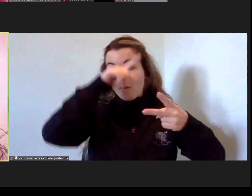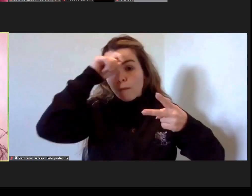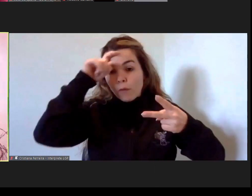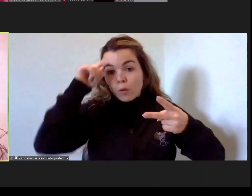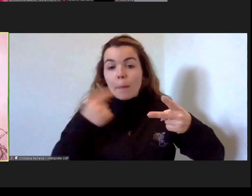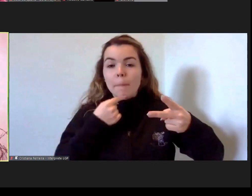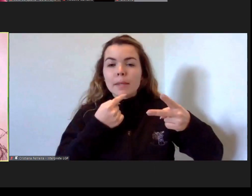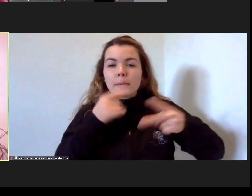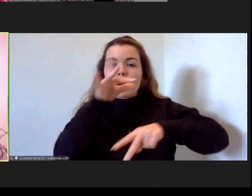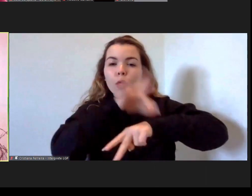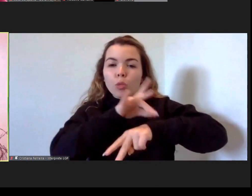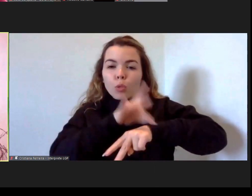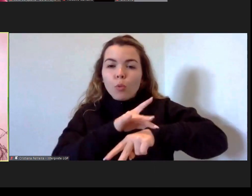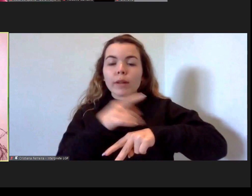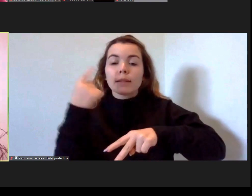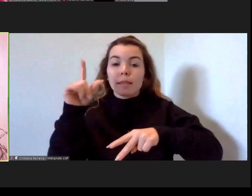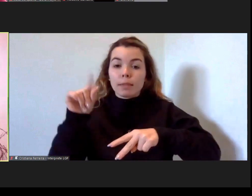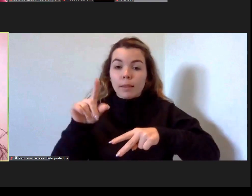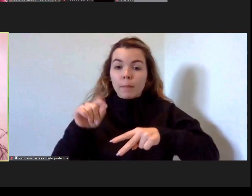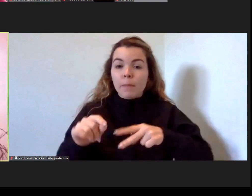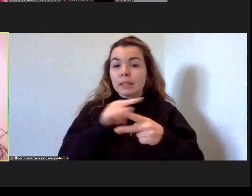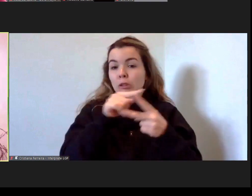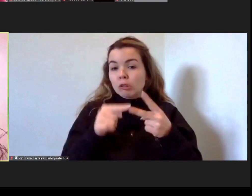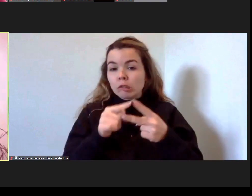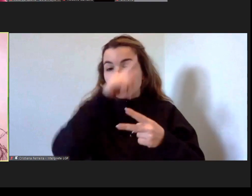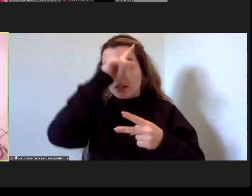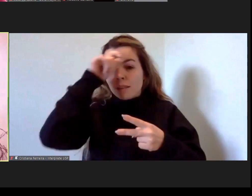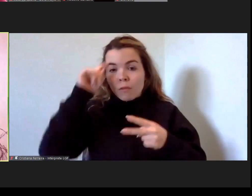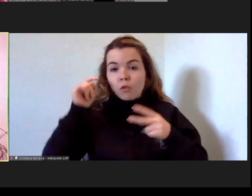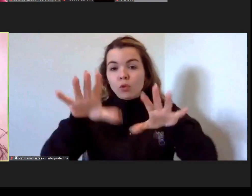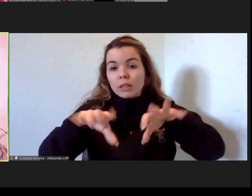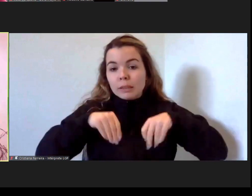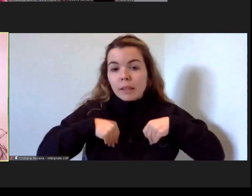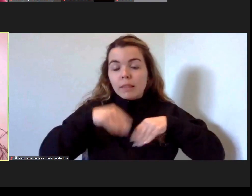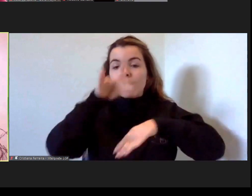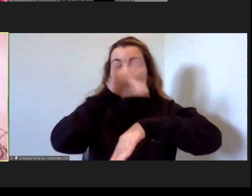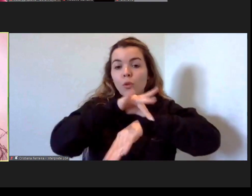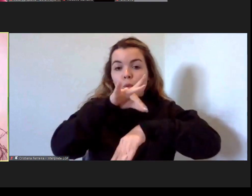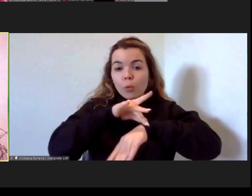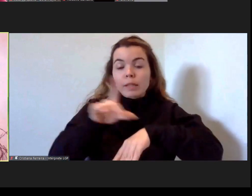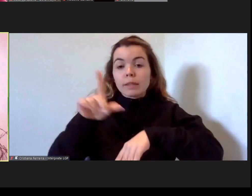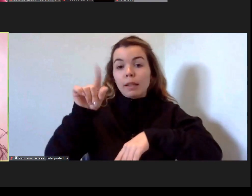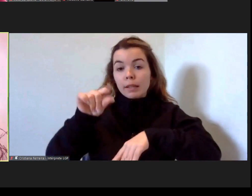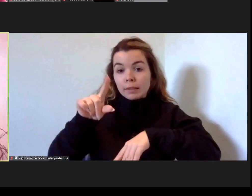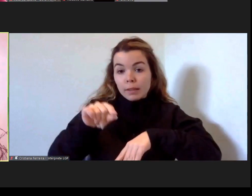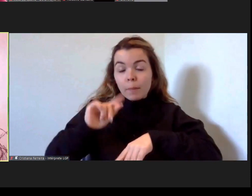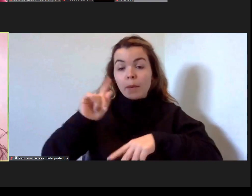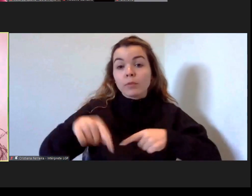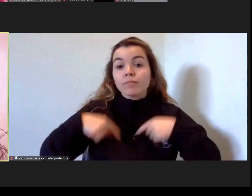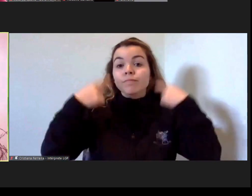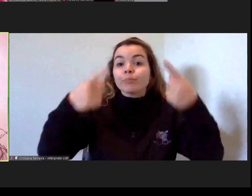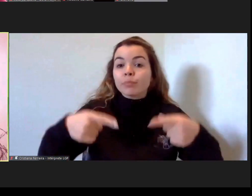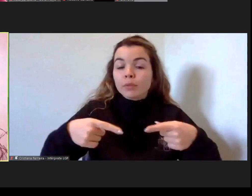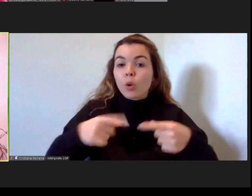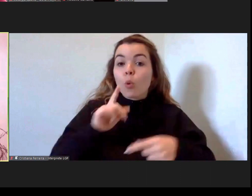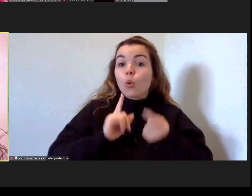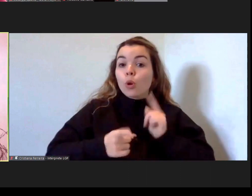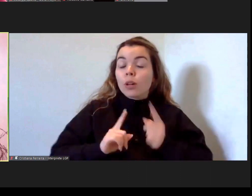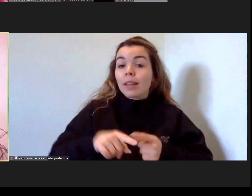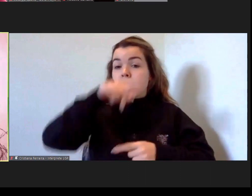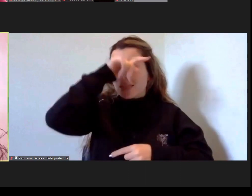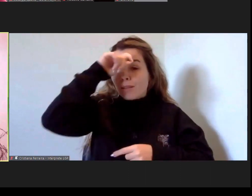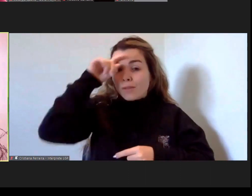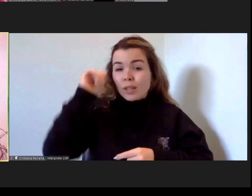não só dificuldades da aceitação da própria doença depois também a dificuldade de compreensão